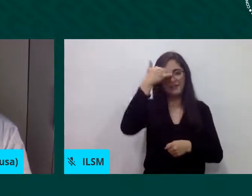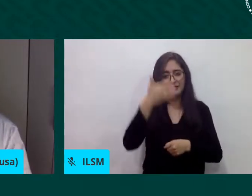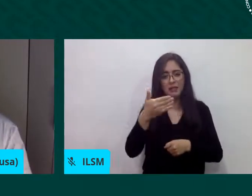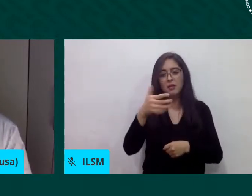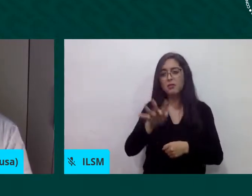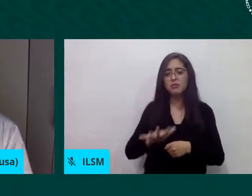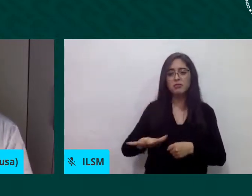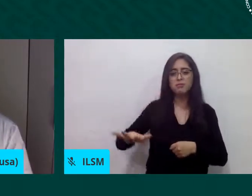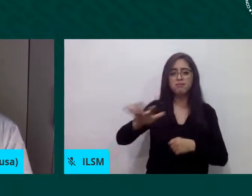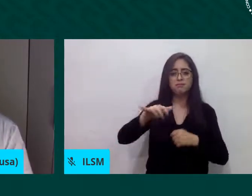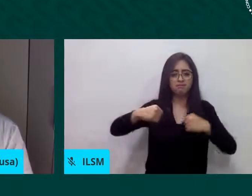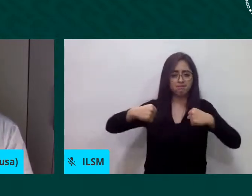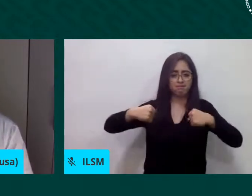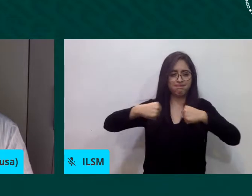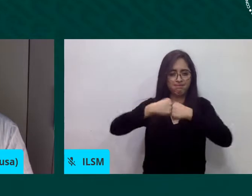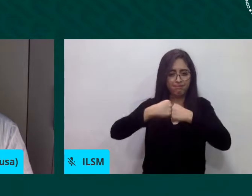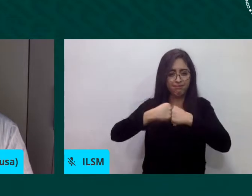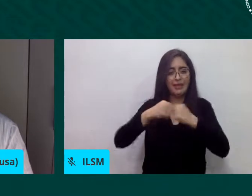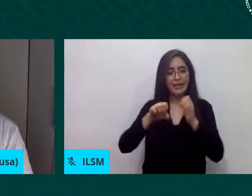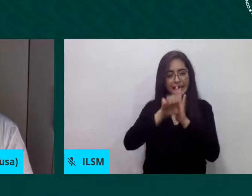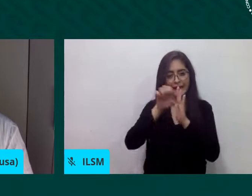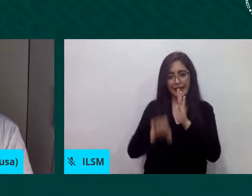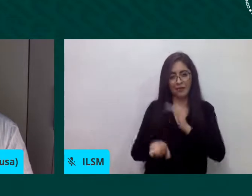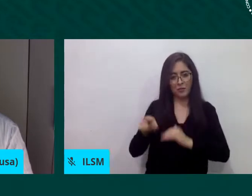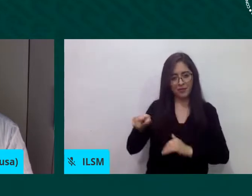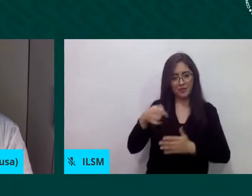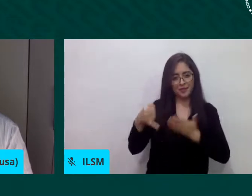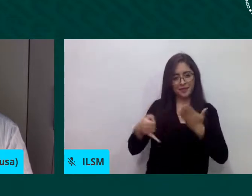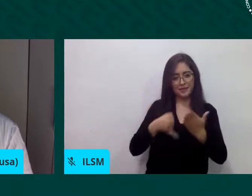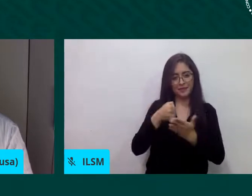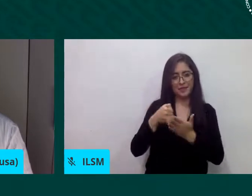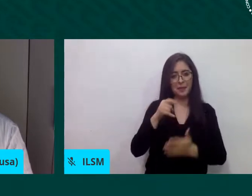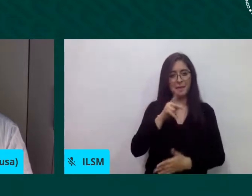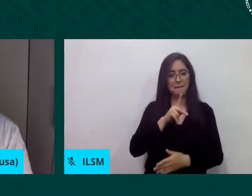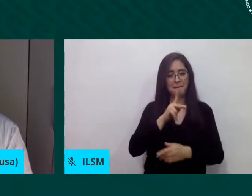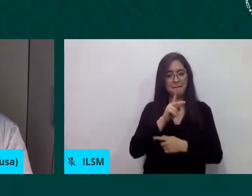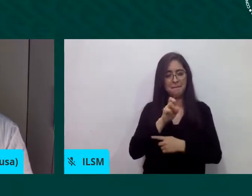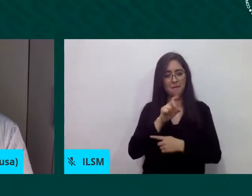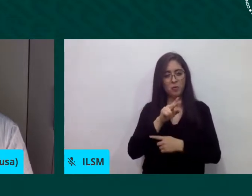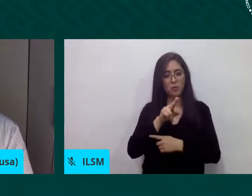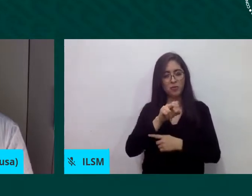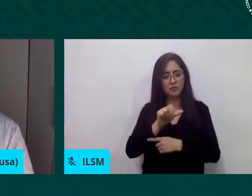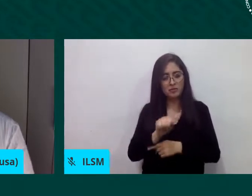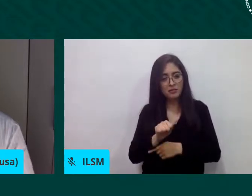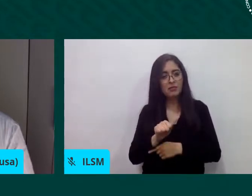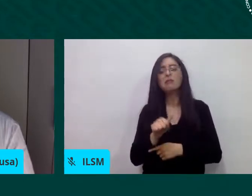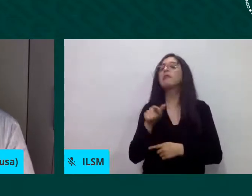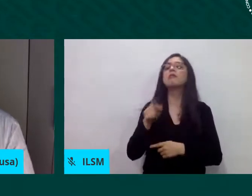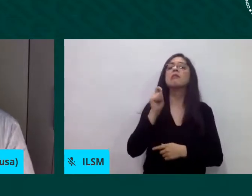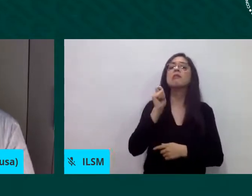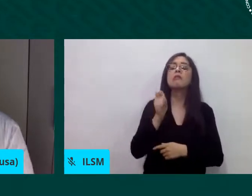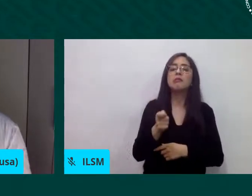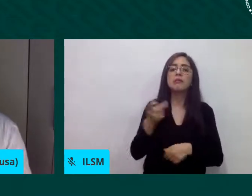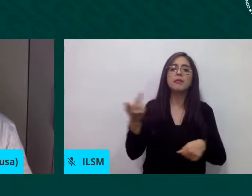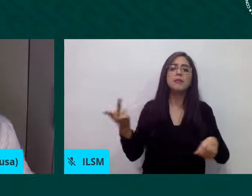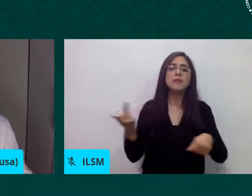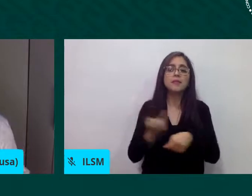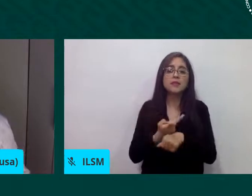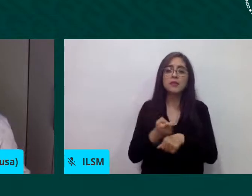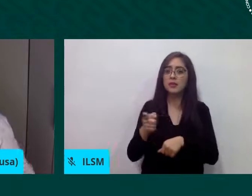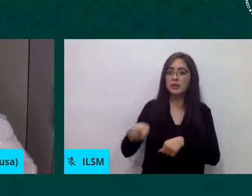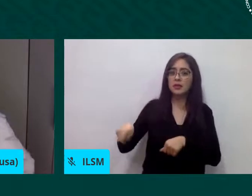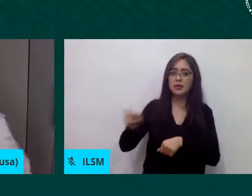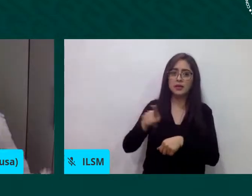Lampedusa hemos podido mirar que la la gente tiene miedo tiene